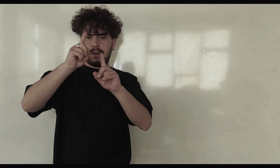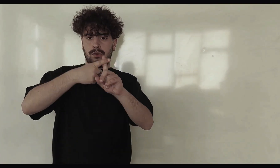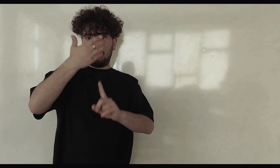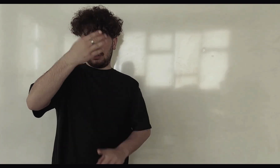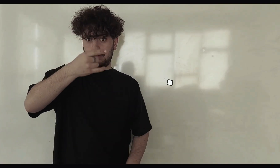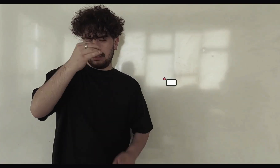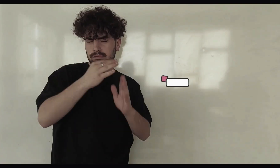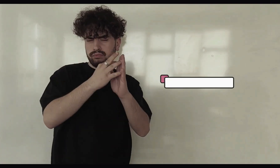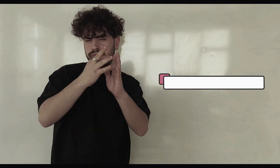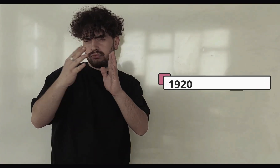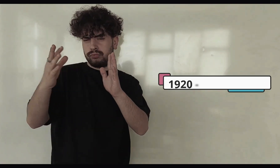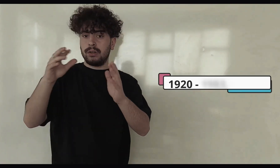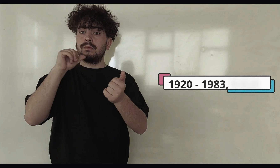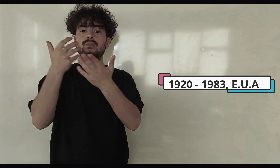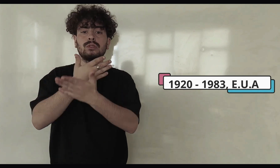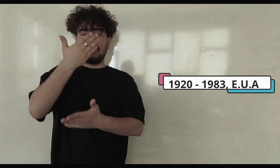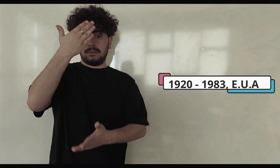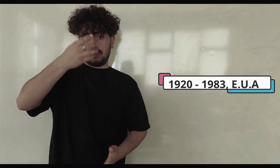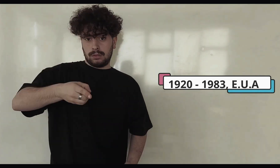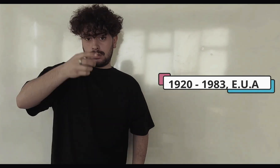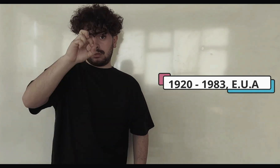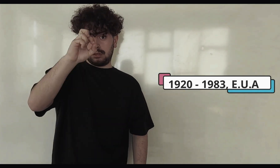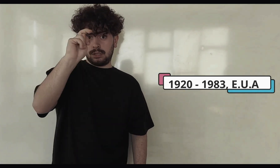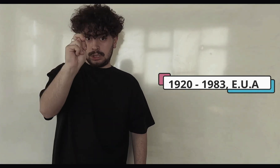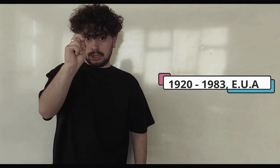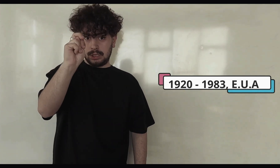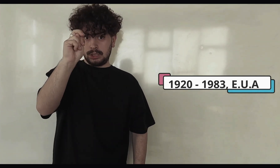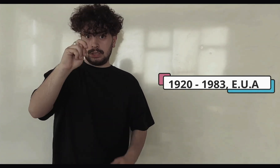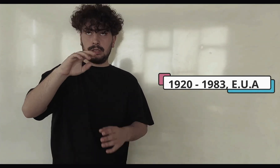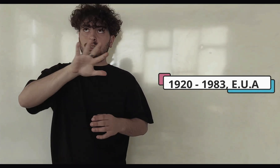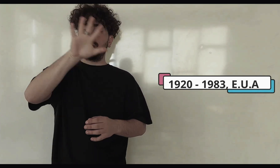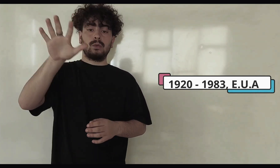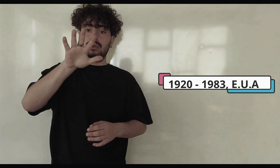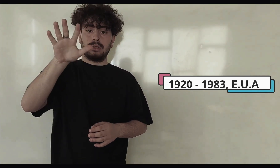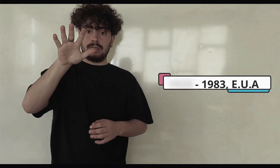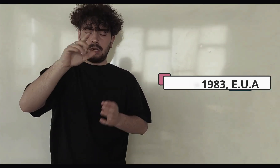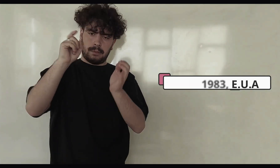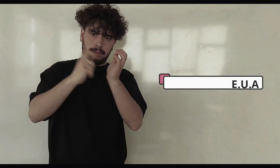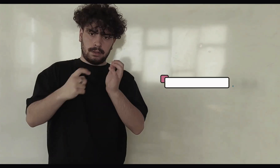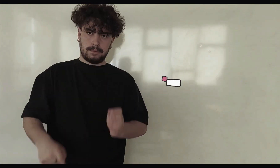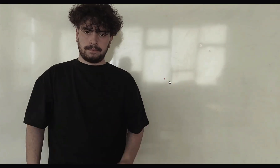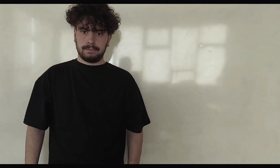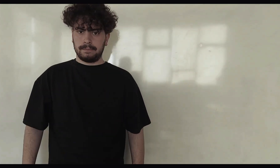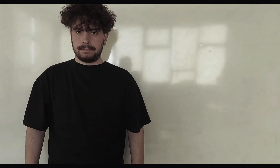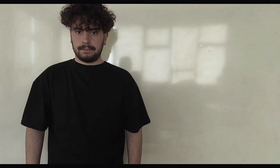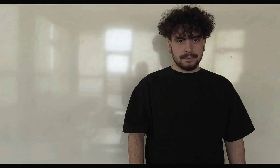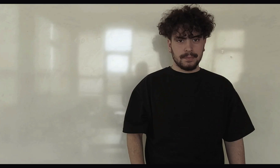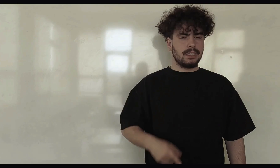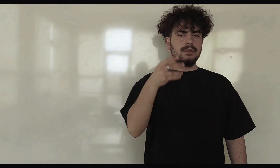Robert nasceu em 1920 e faleceu em 1983, nos Estados Unidos da